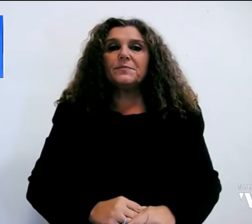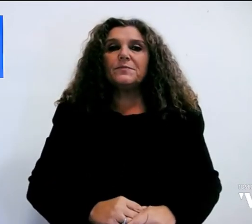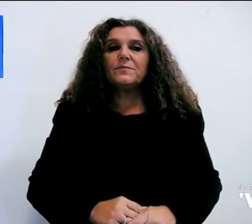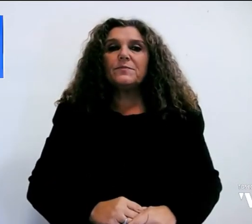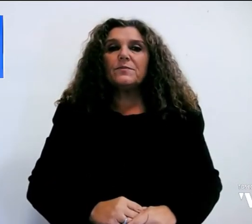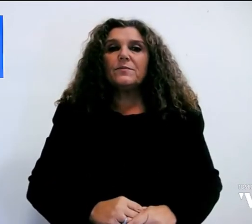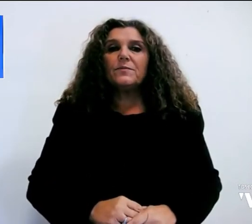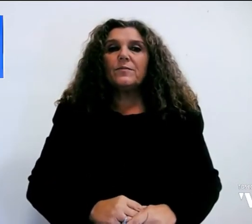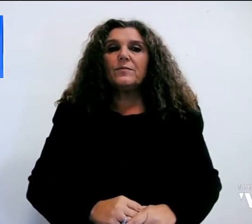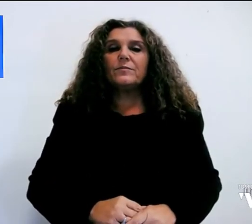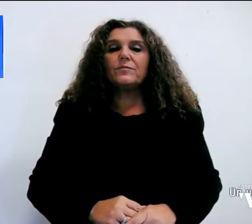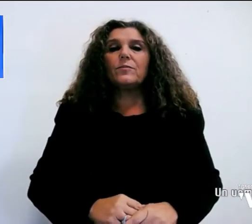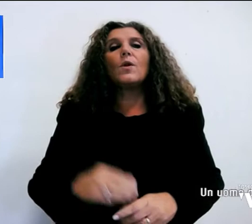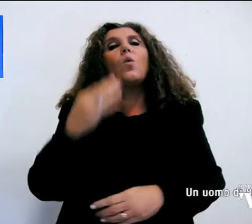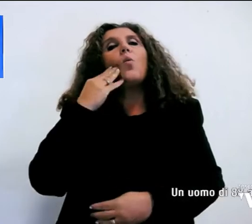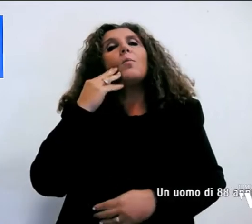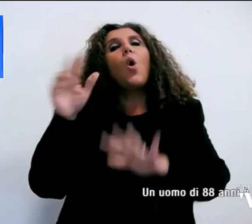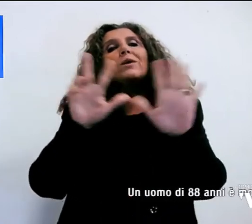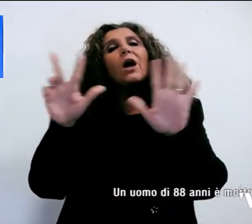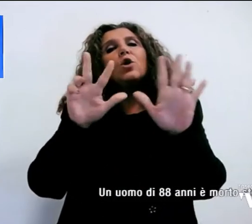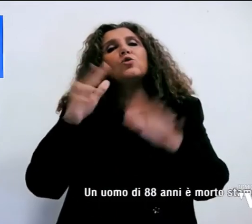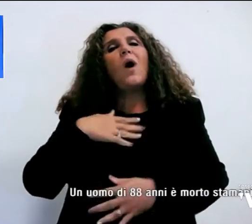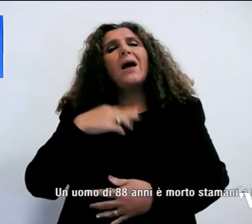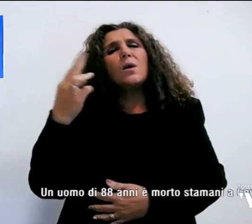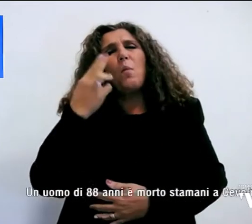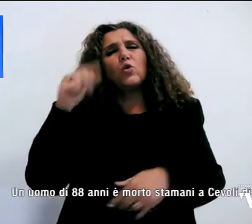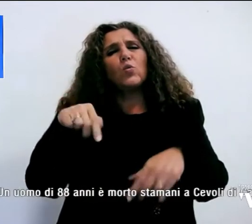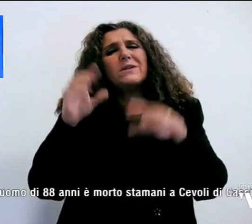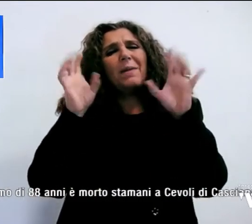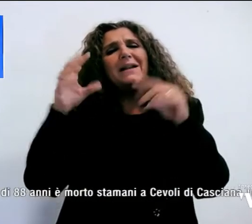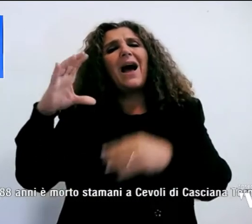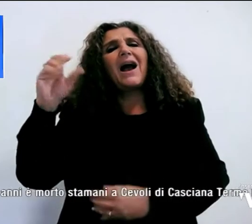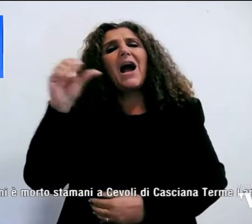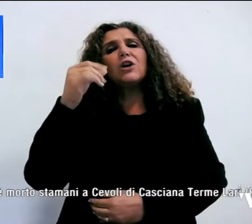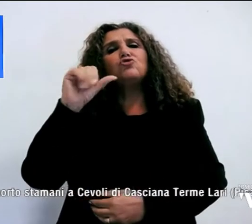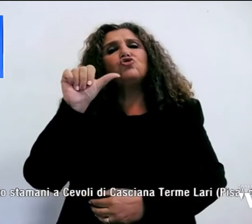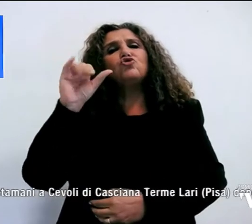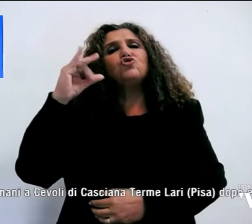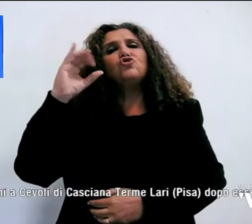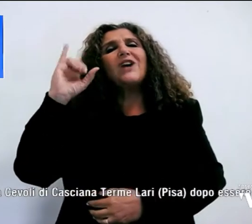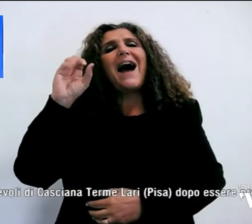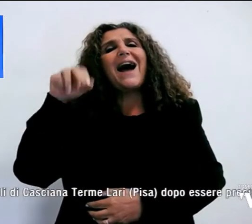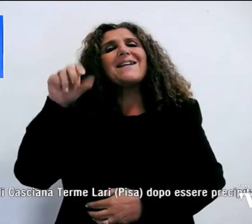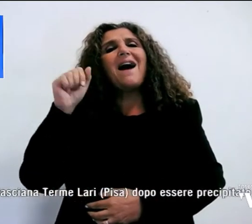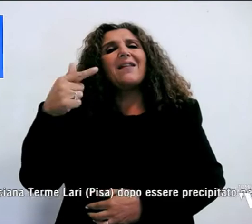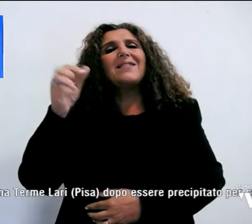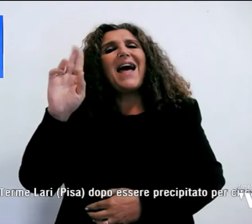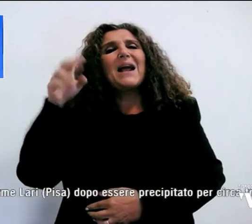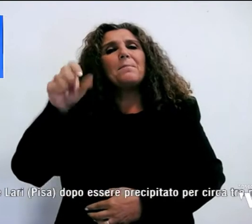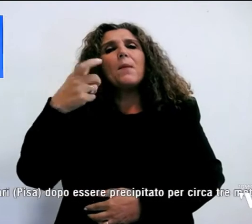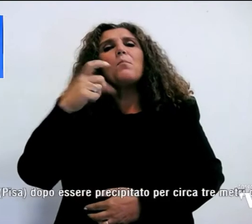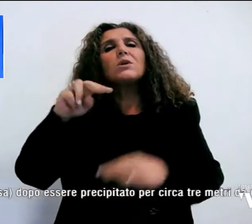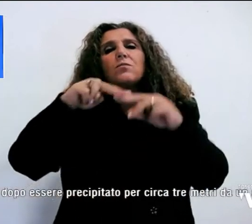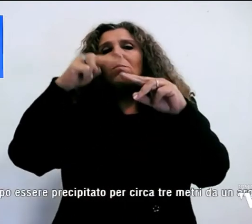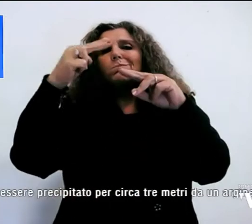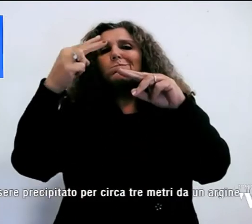Un uomo di 88 anni è morto stamani a Casciana Terme, dopo essere precipitato per circa